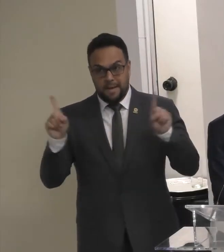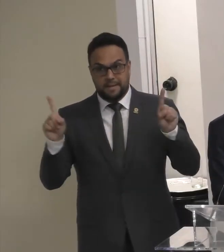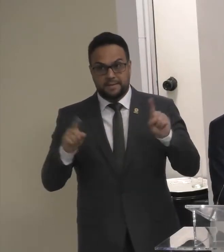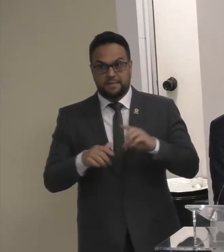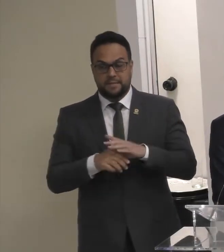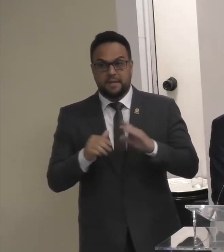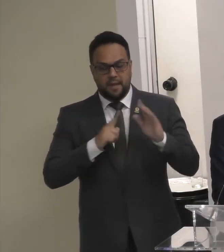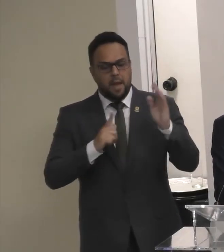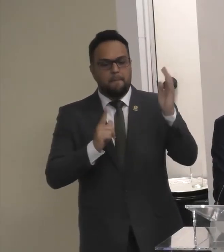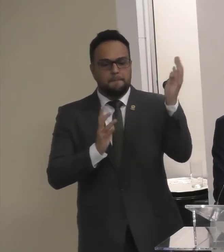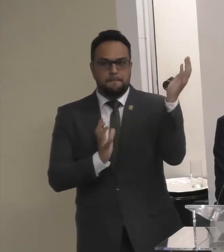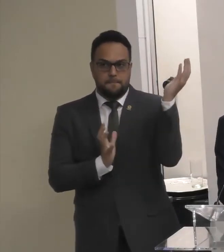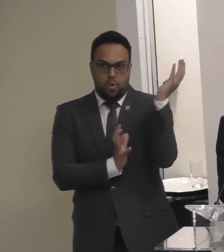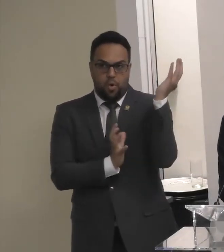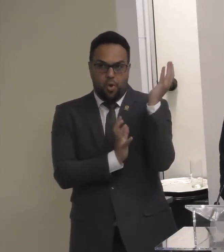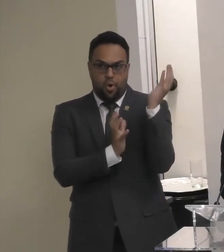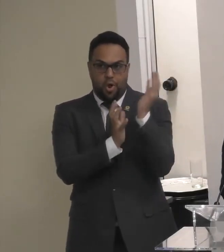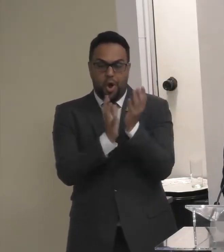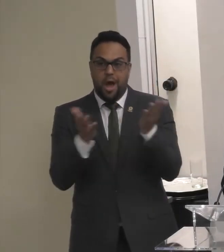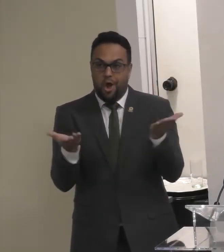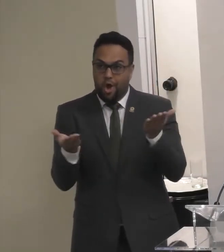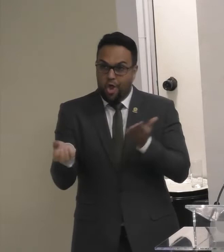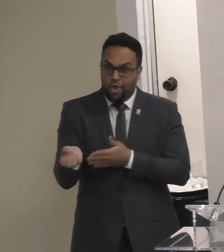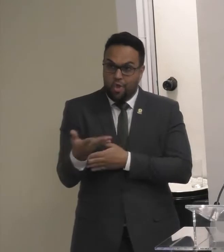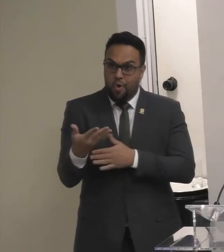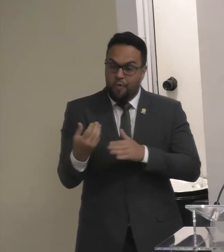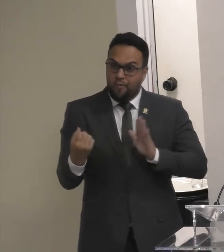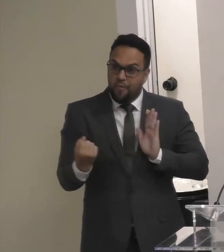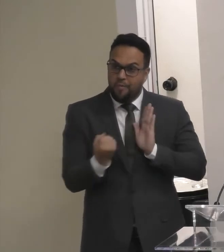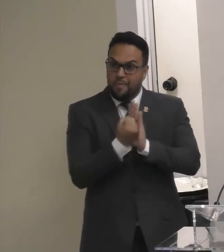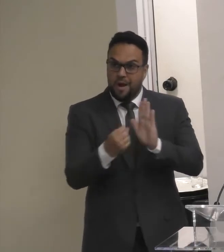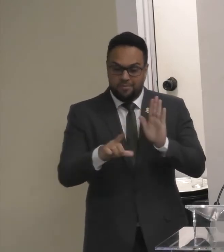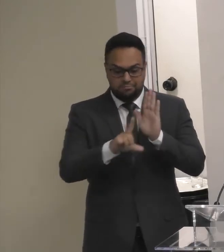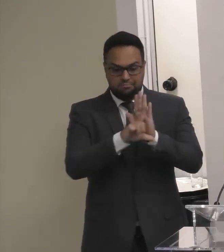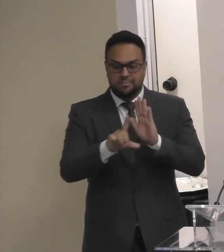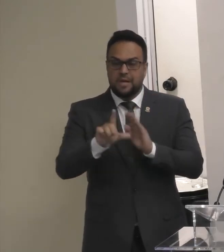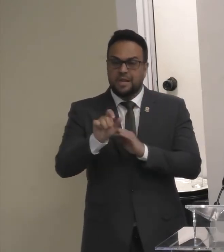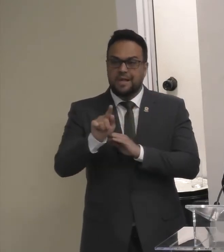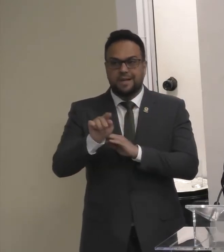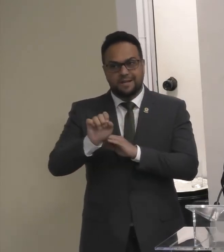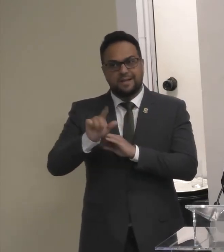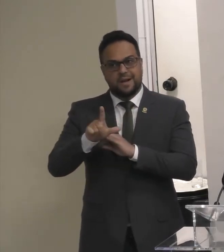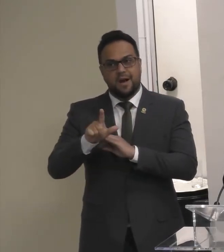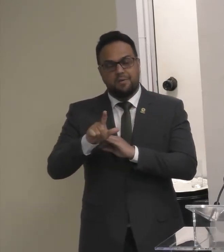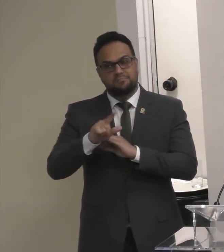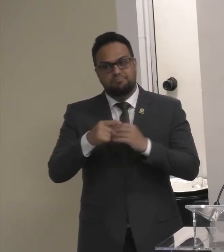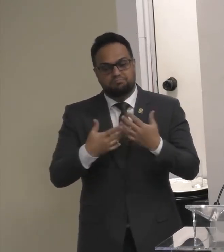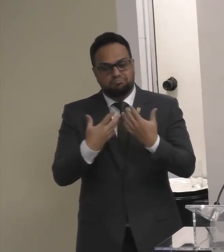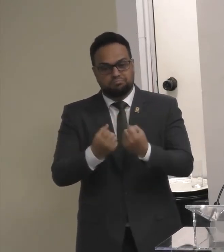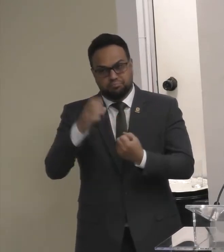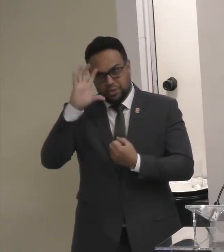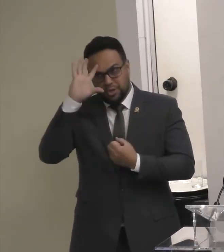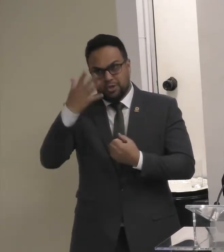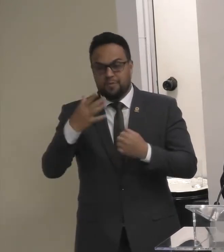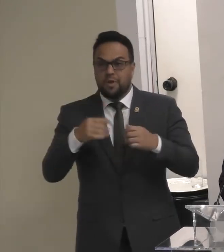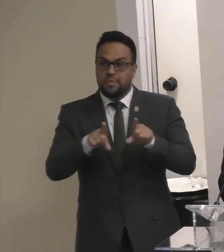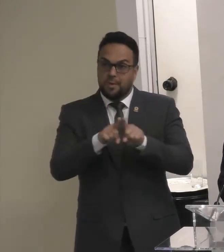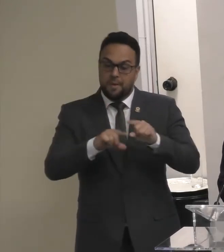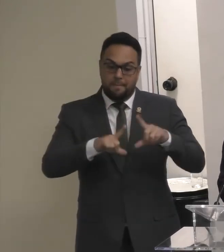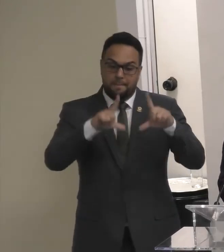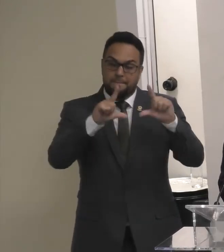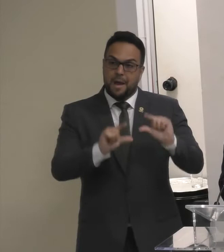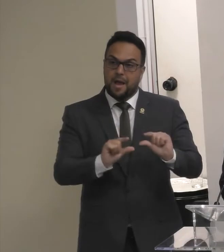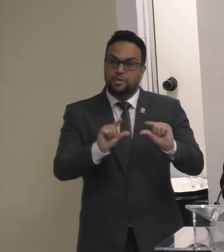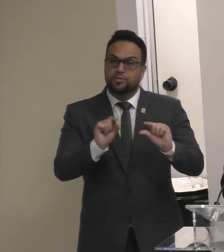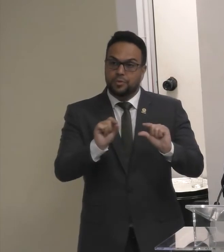Burocrática Que o novo Marco legal Se propôs E resolveu Além da baixa Adesão da política Pública Da